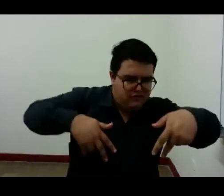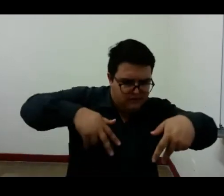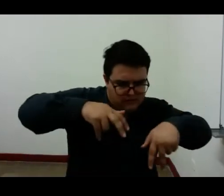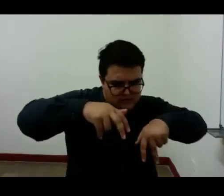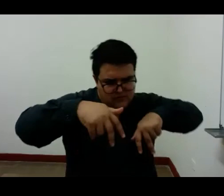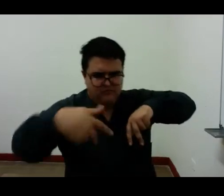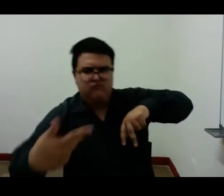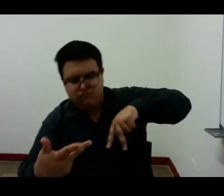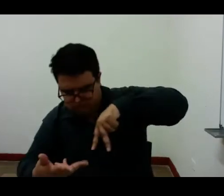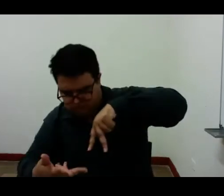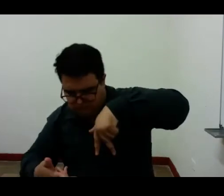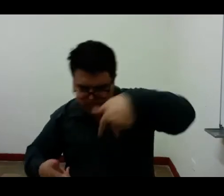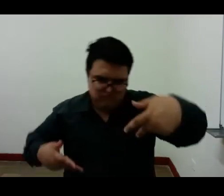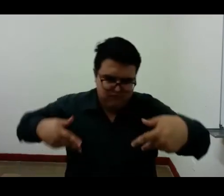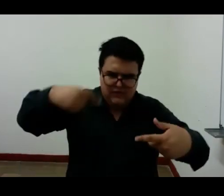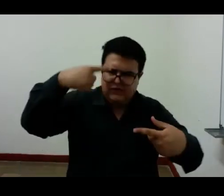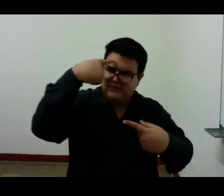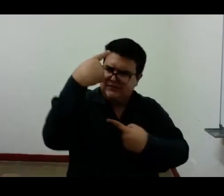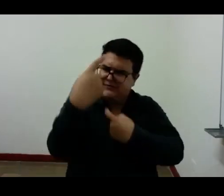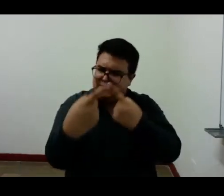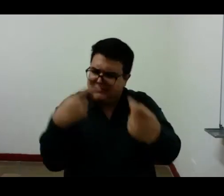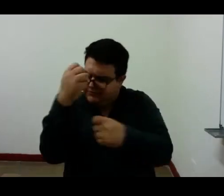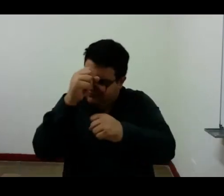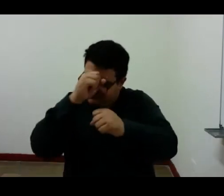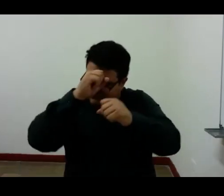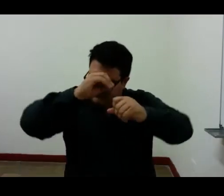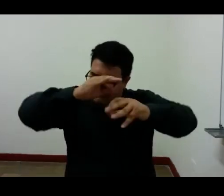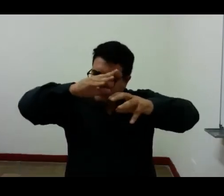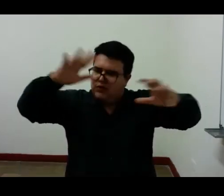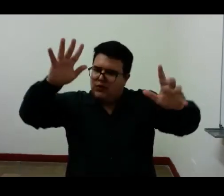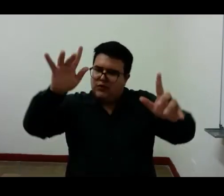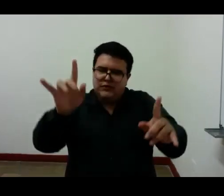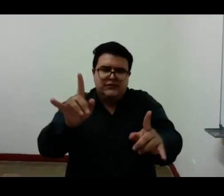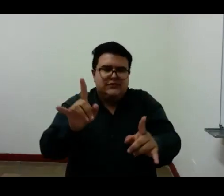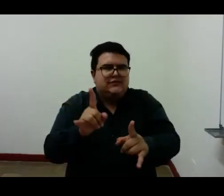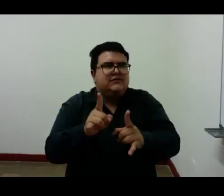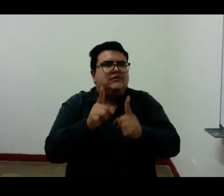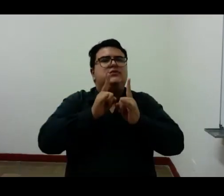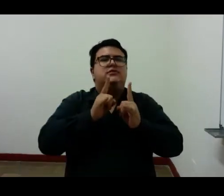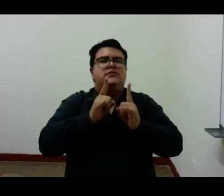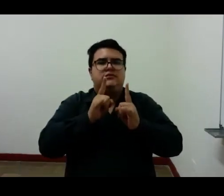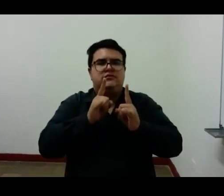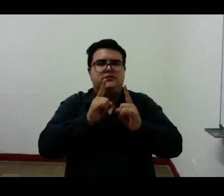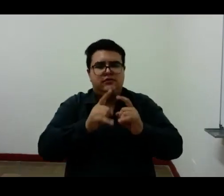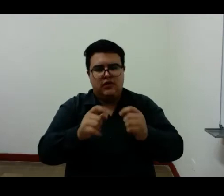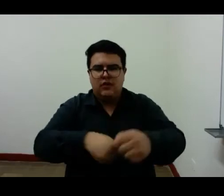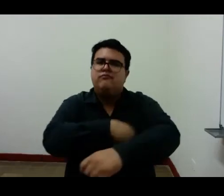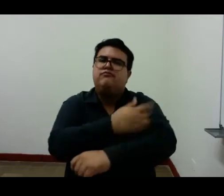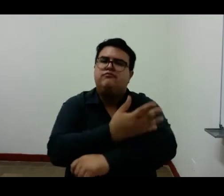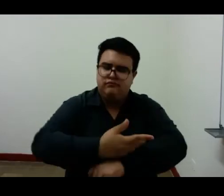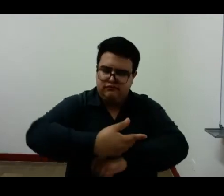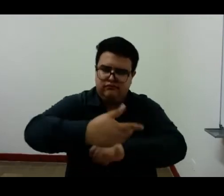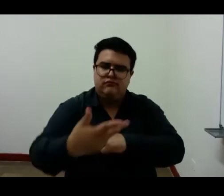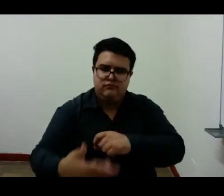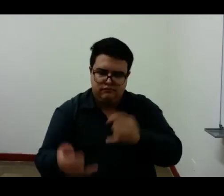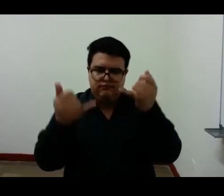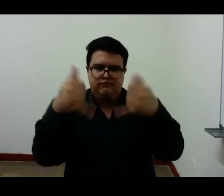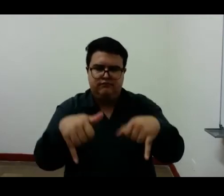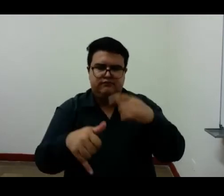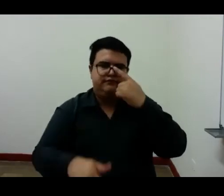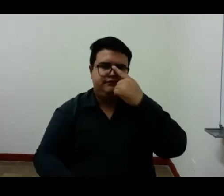un camino como un ciego tosudo hasta aquí el poema de Alberto Caíro